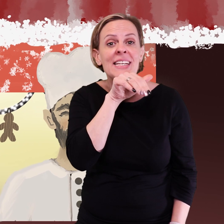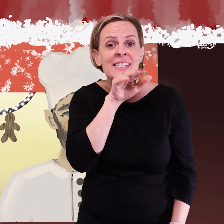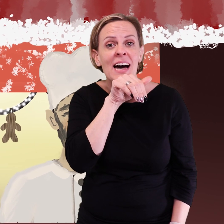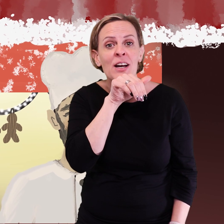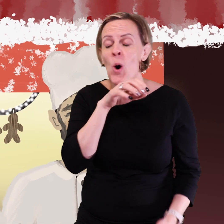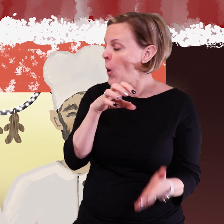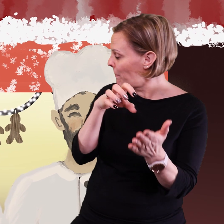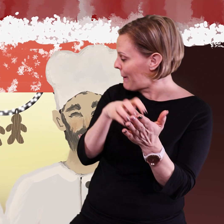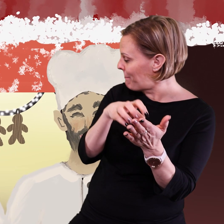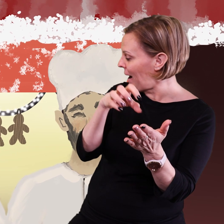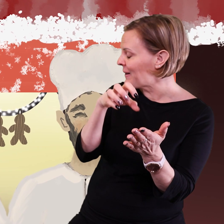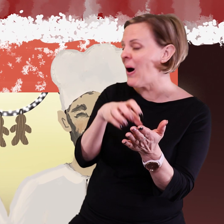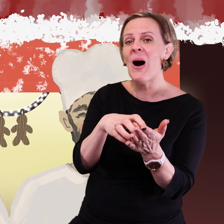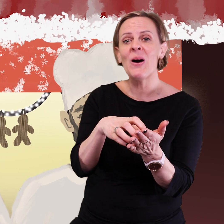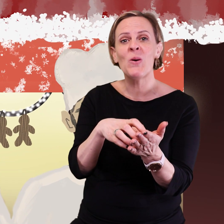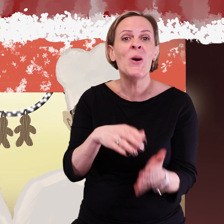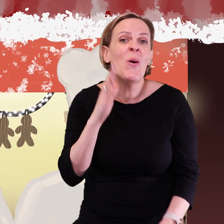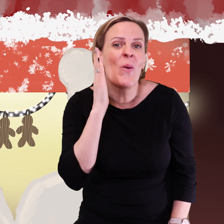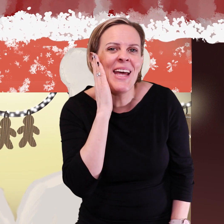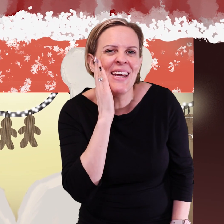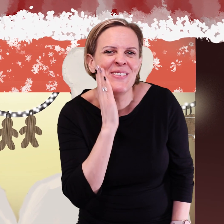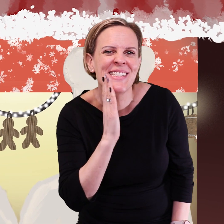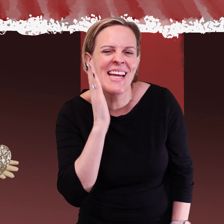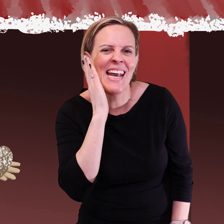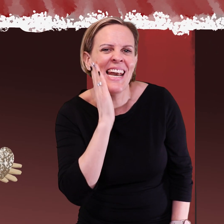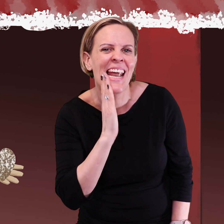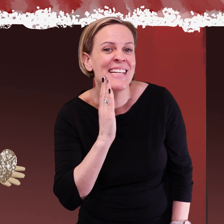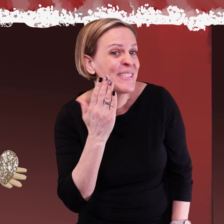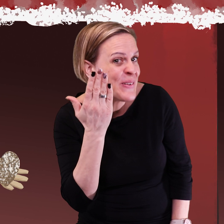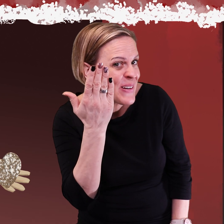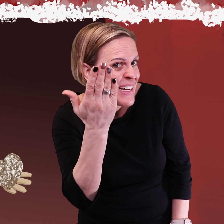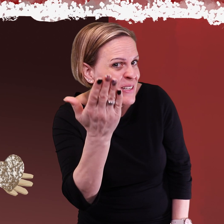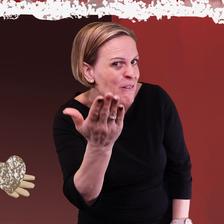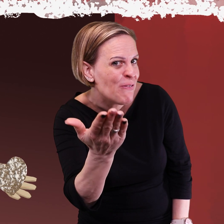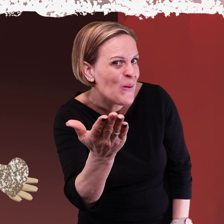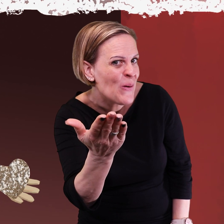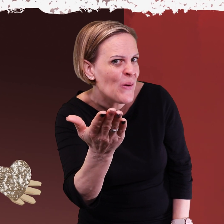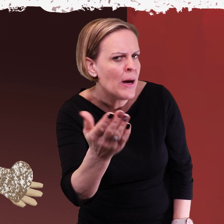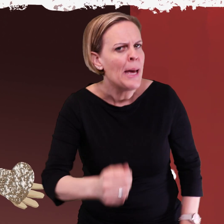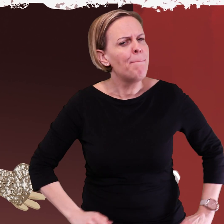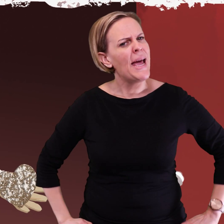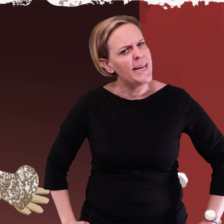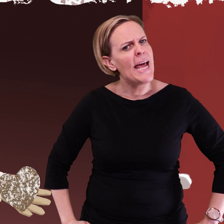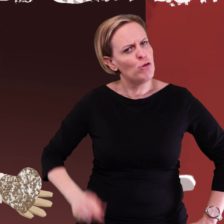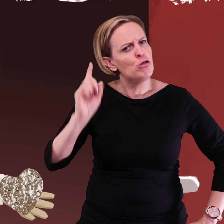En sockerbagare Och är du snälla så kan du få Men är du